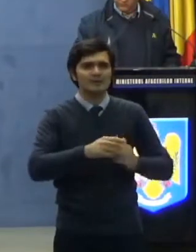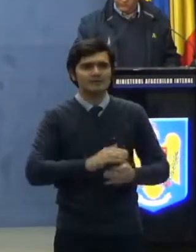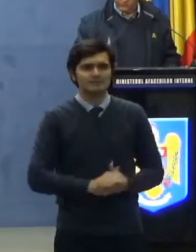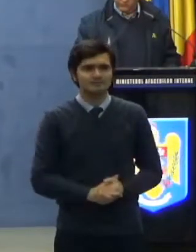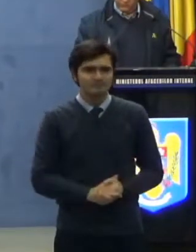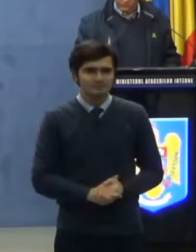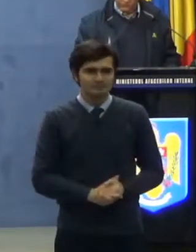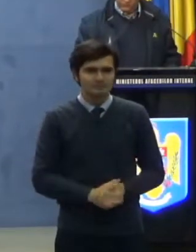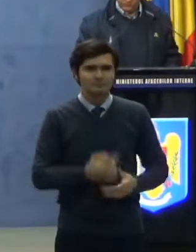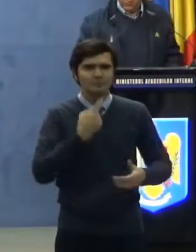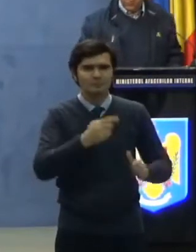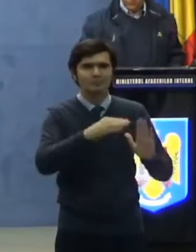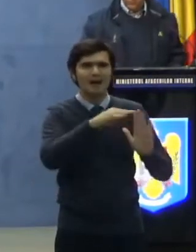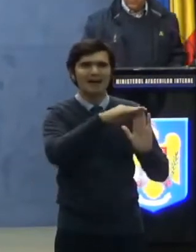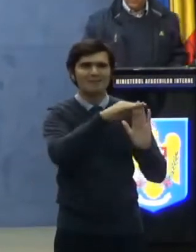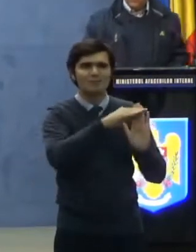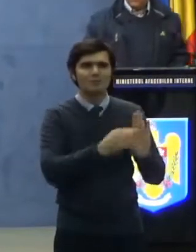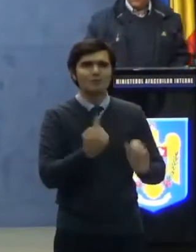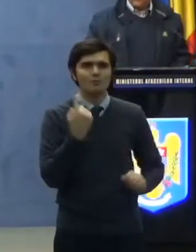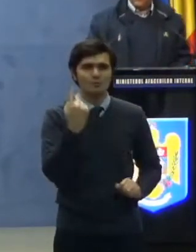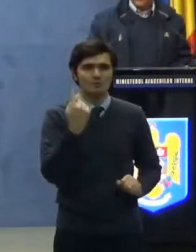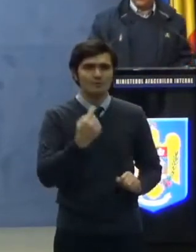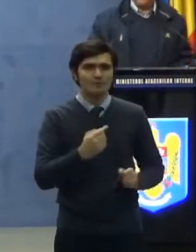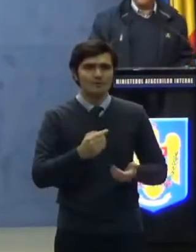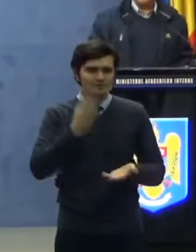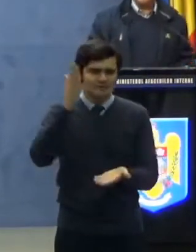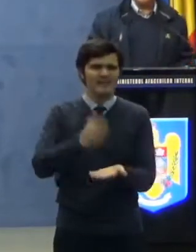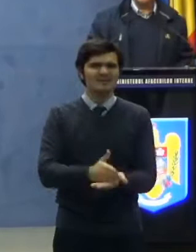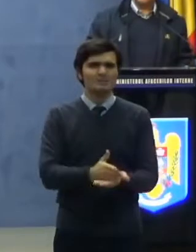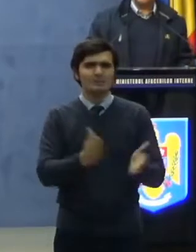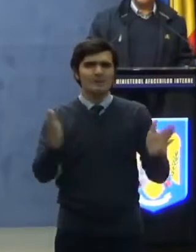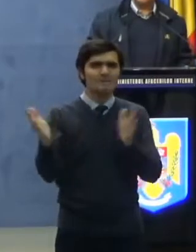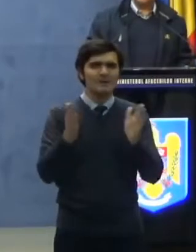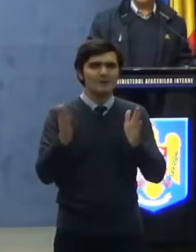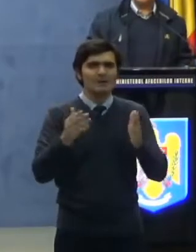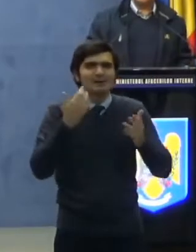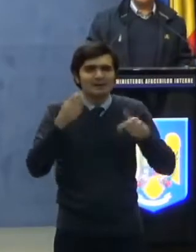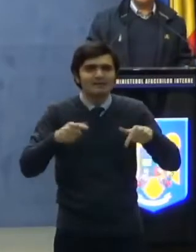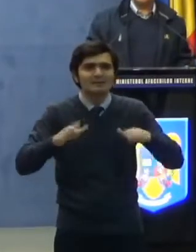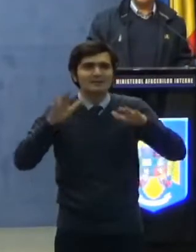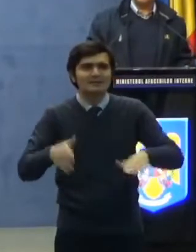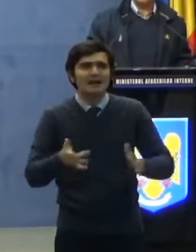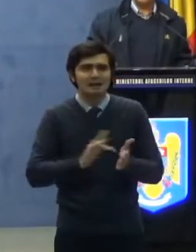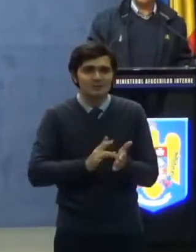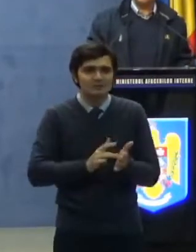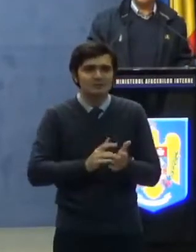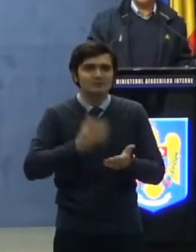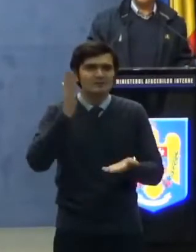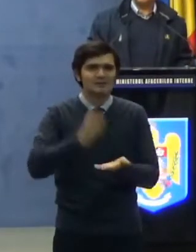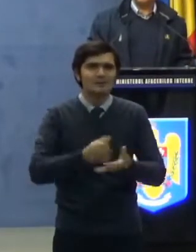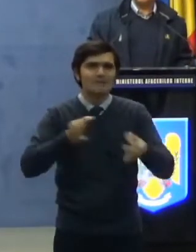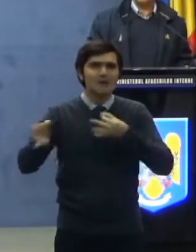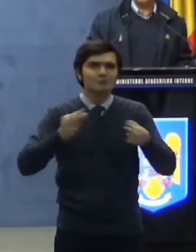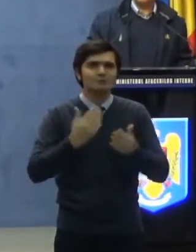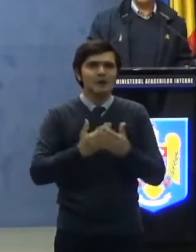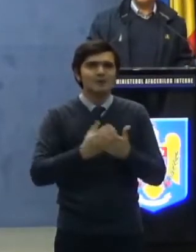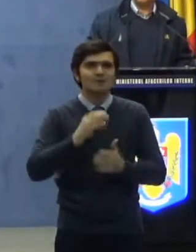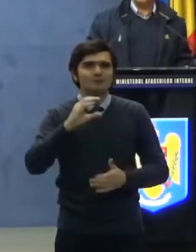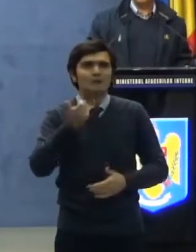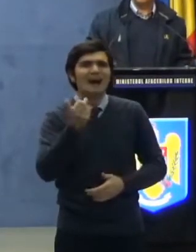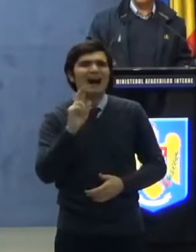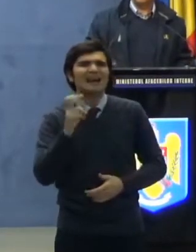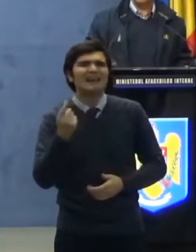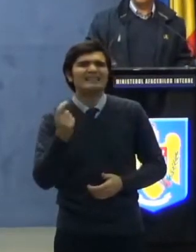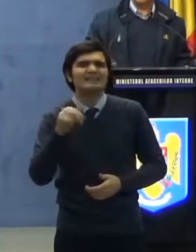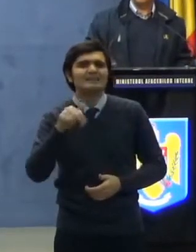Articolul 1. Se instituie pe perioada stării de urgență măsura de carantinare în municipiul